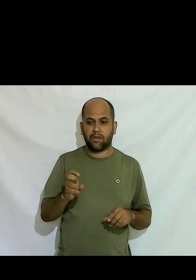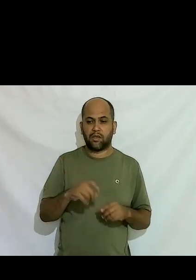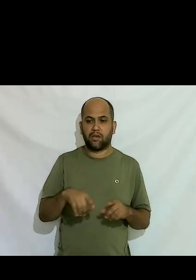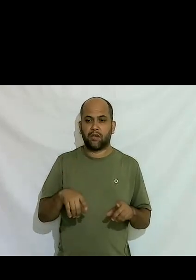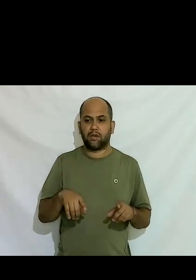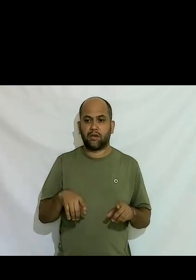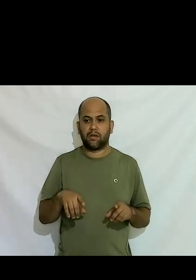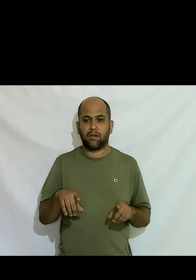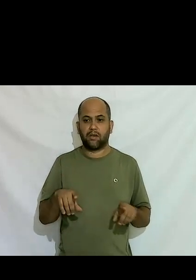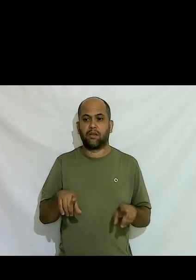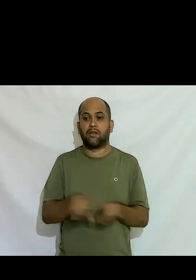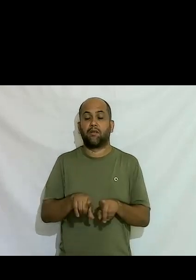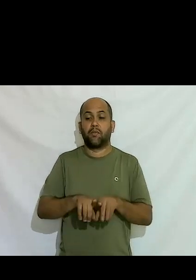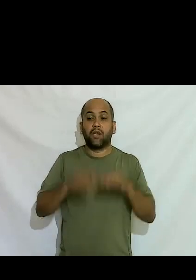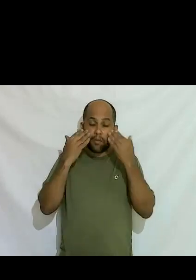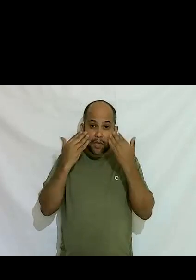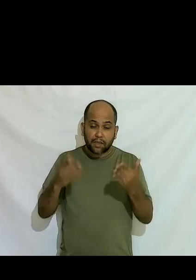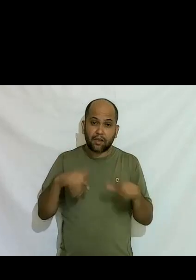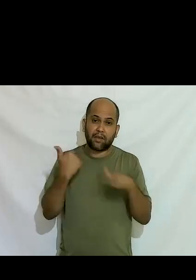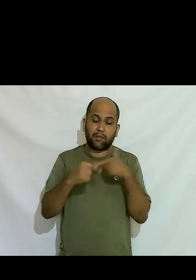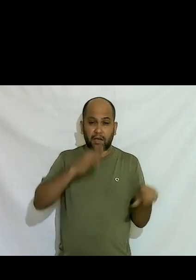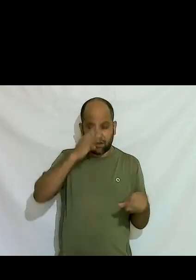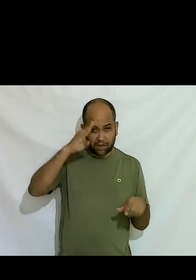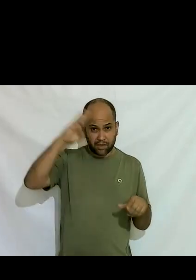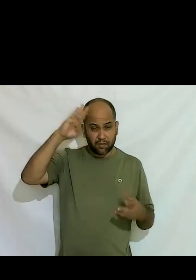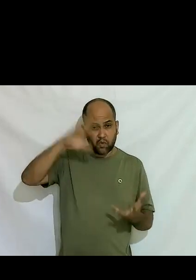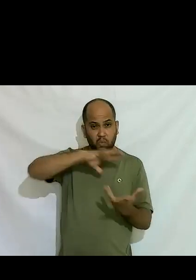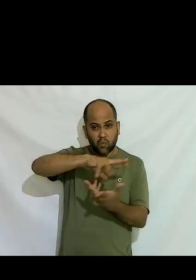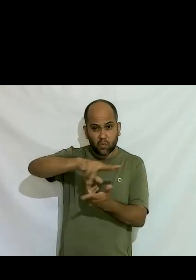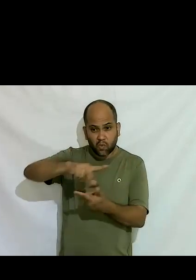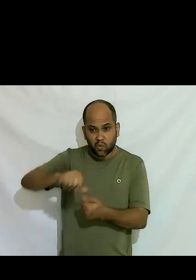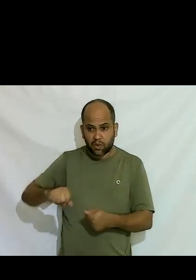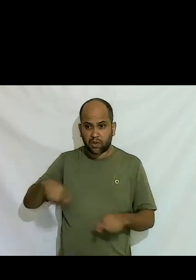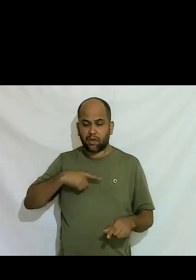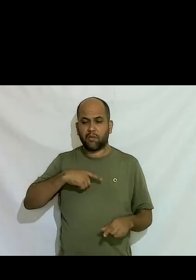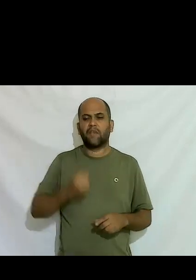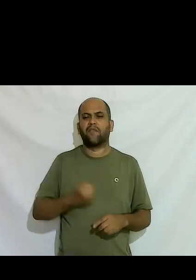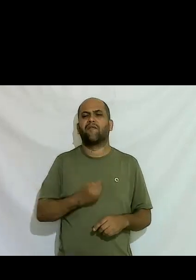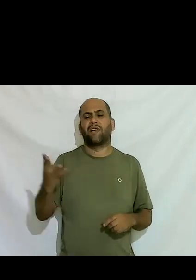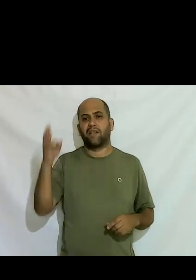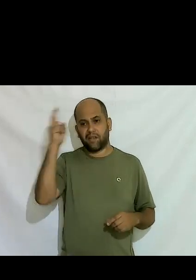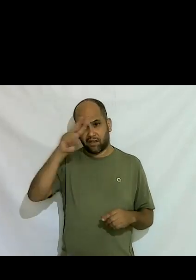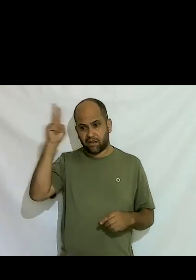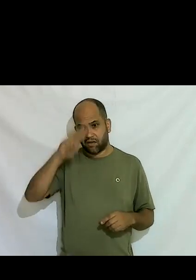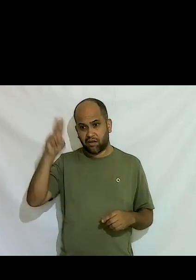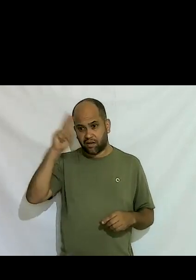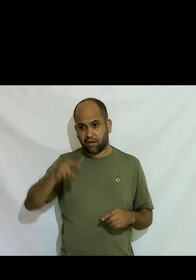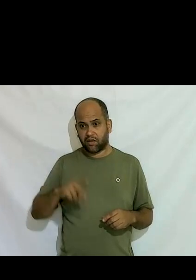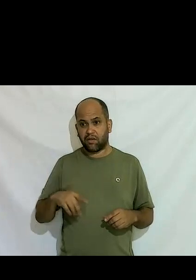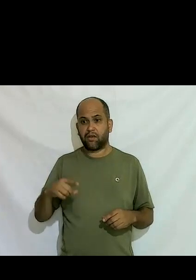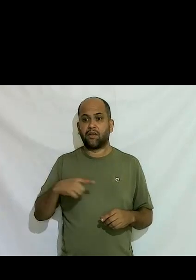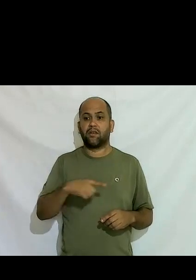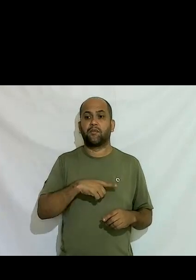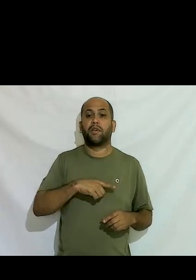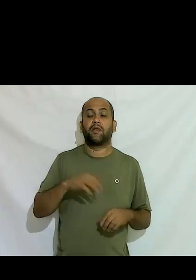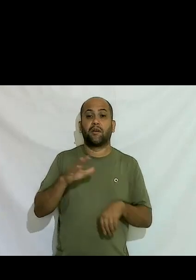tenho a apresentar trabalhos acadêmicos pelo mundo inteiro também contando essa história né argumentando o porquê mas o mais